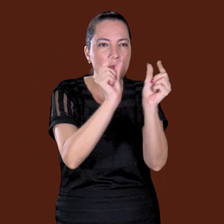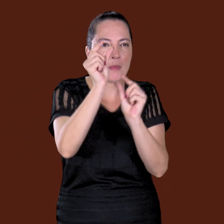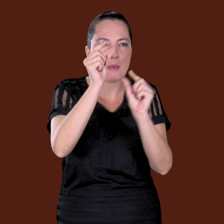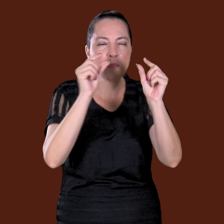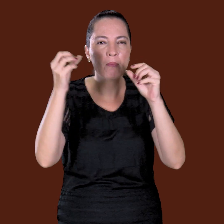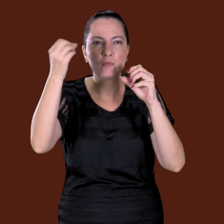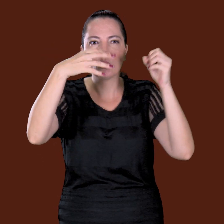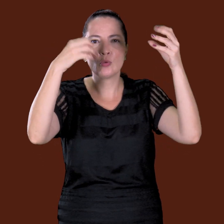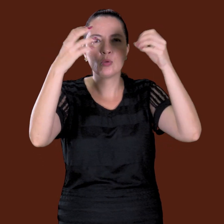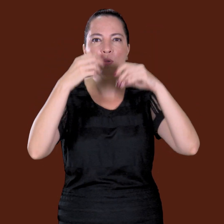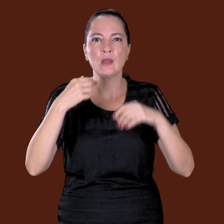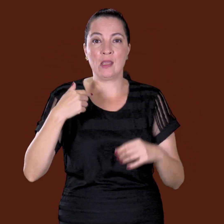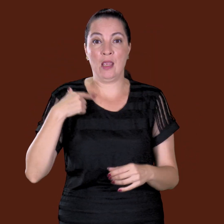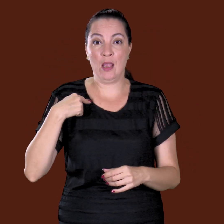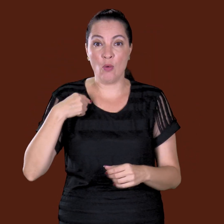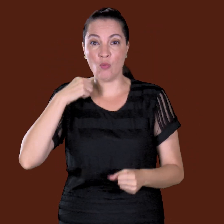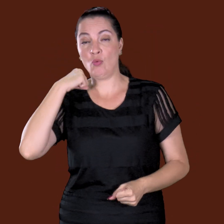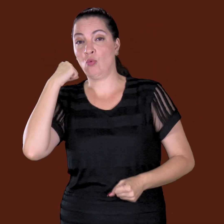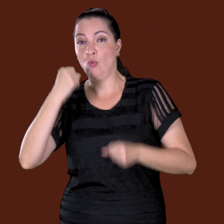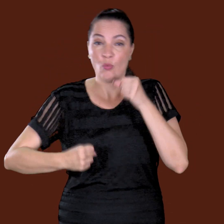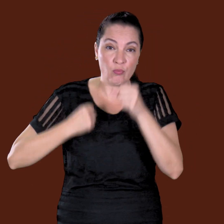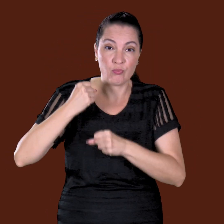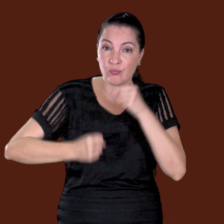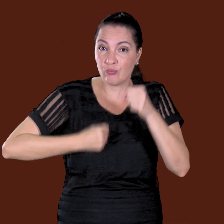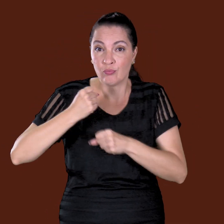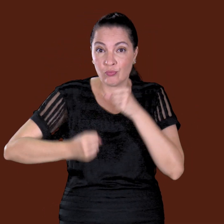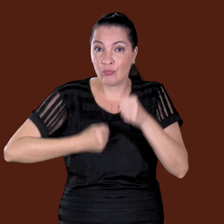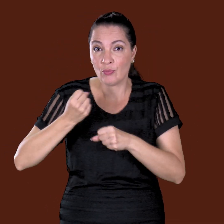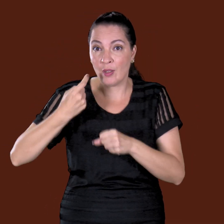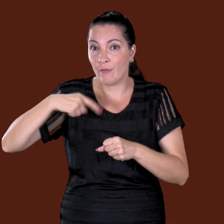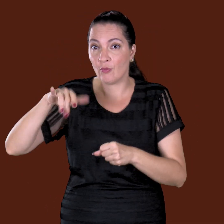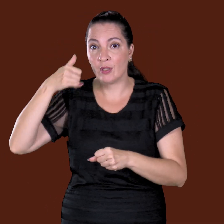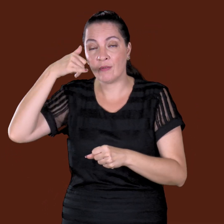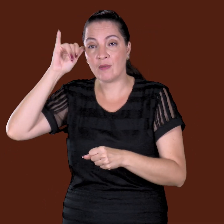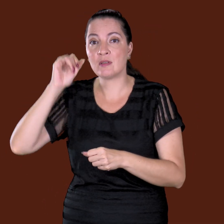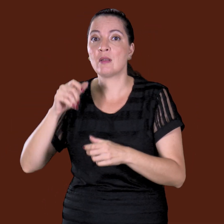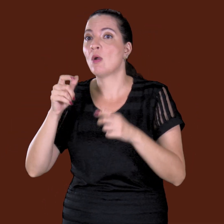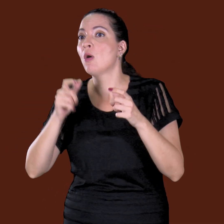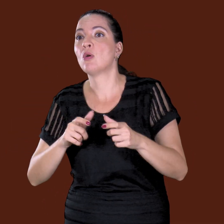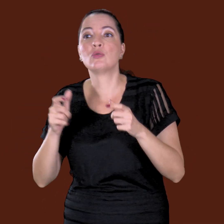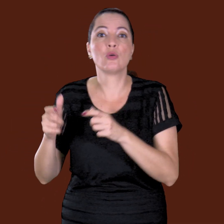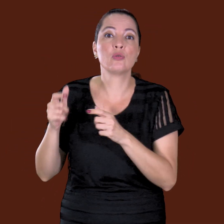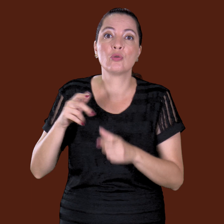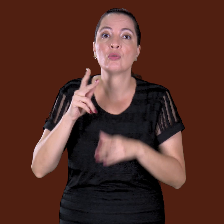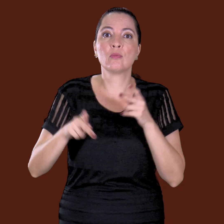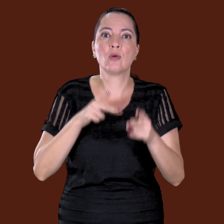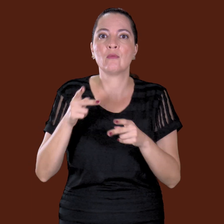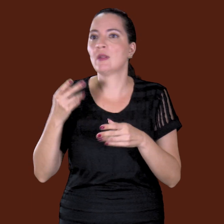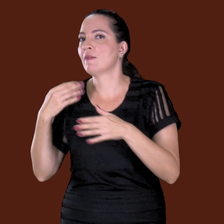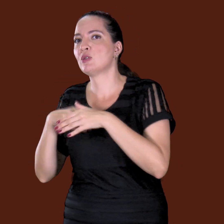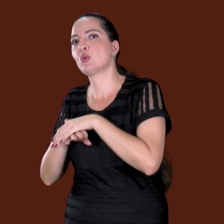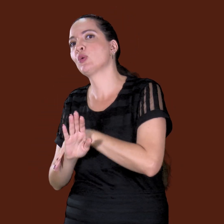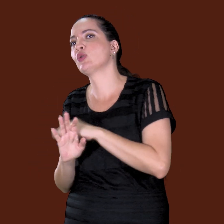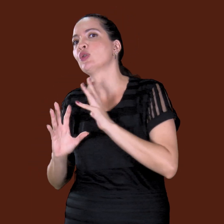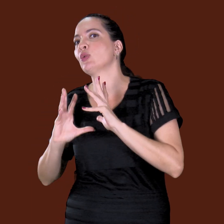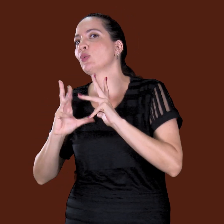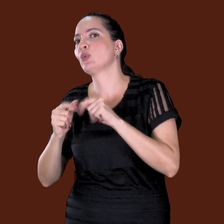Rapaz, eu peguei uma carreira, joguei a chavara longe, corri lá pra fazer, cheguei lá, cadê o povo? Estava tudo debaixo das camas, já tinha ido lá.